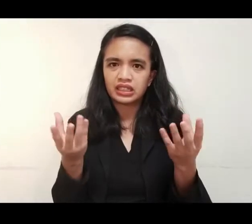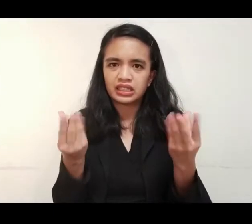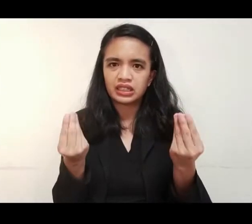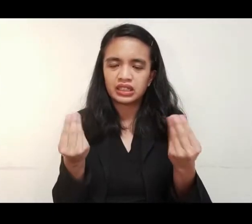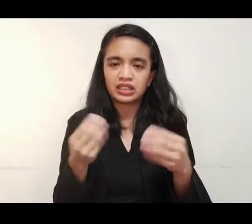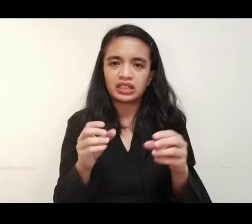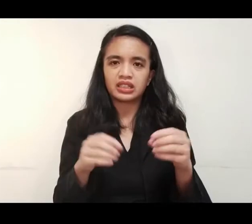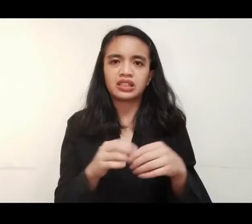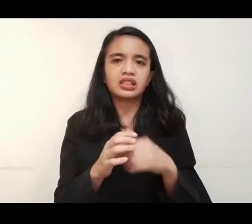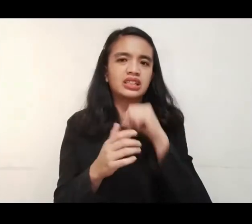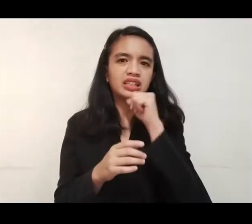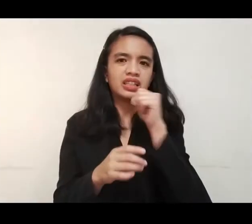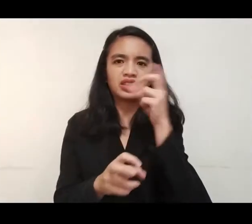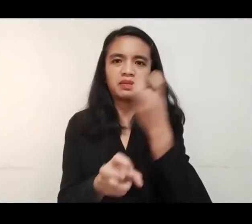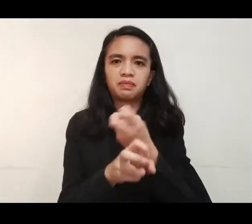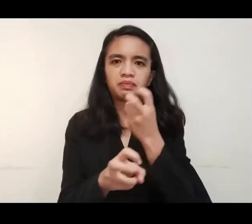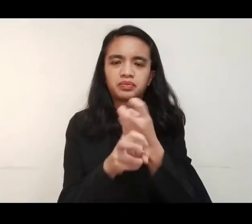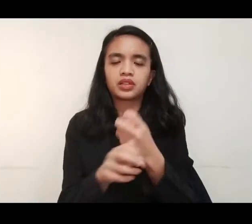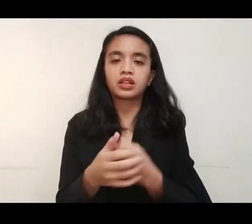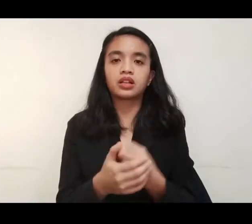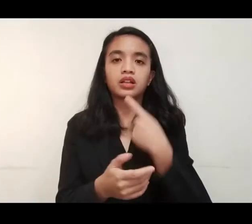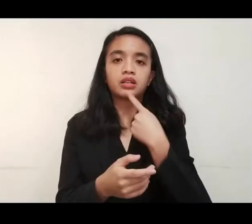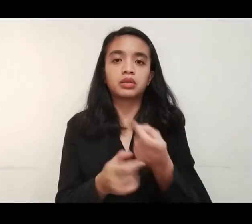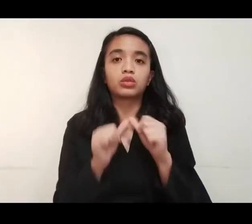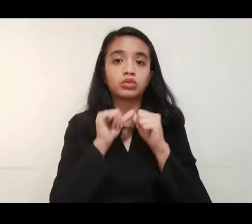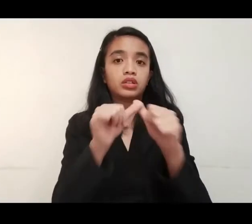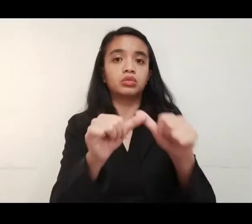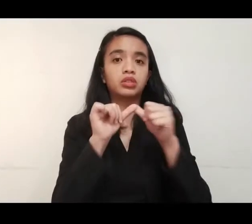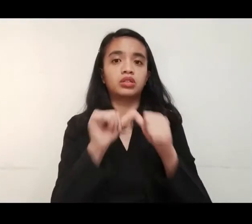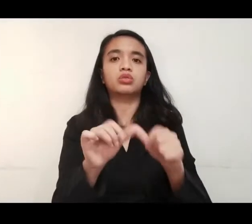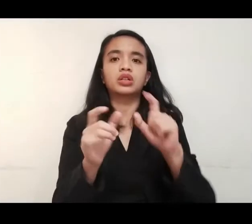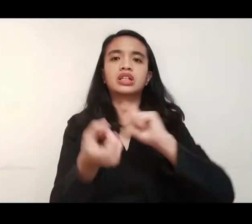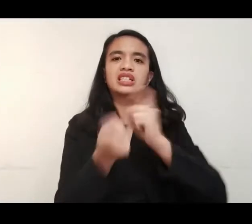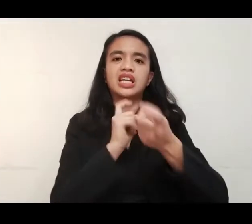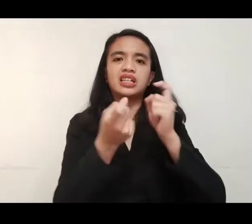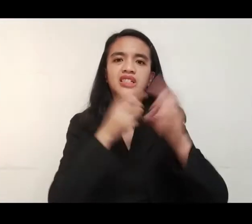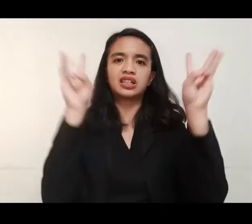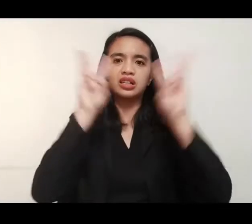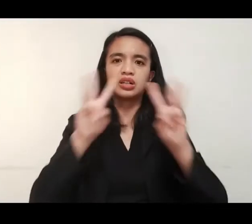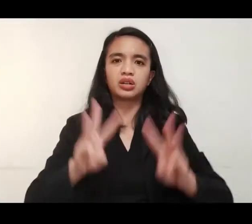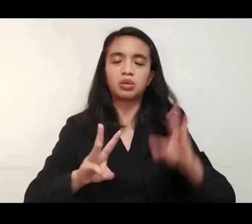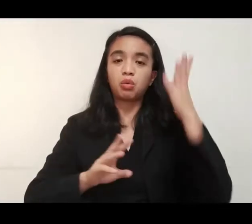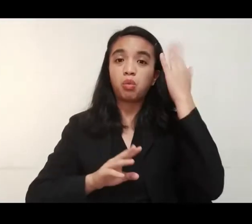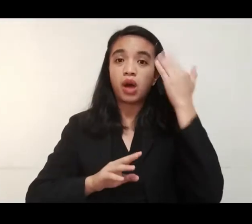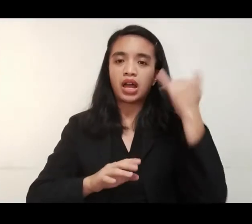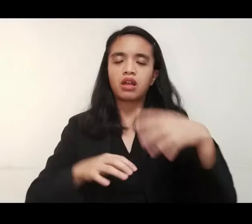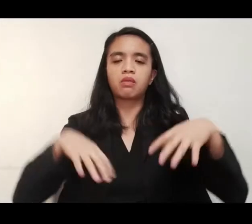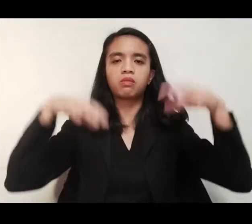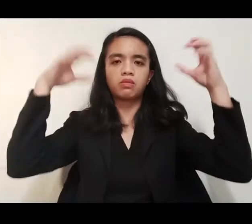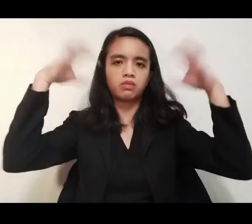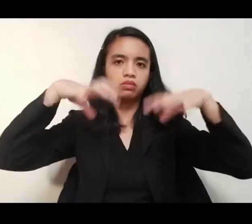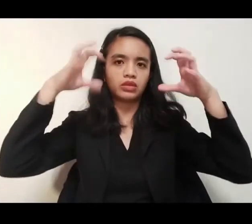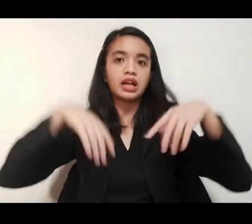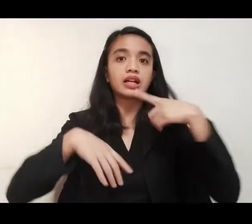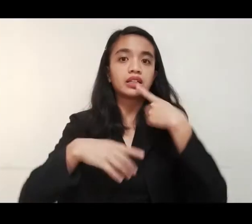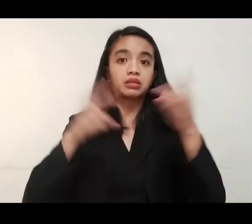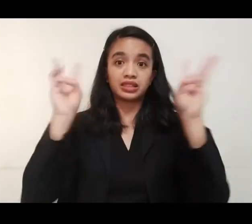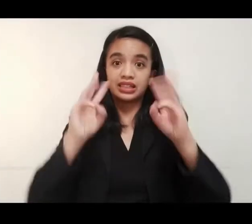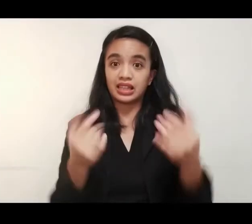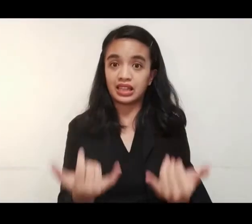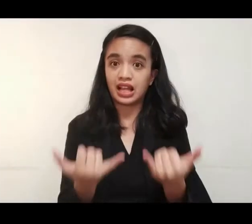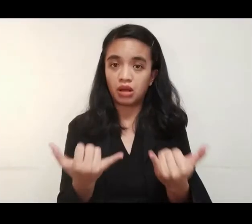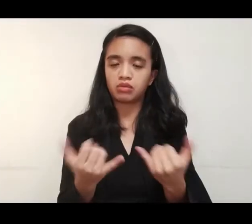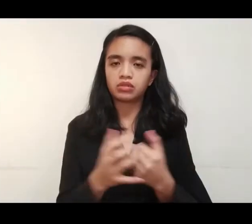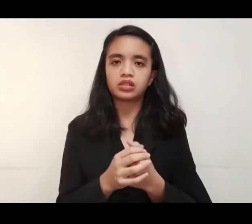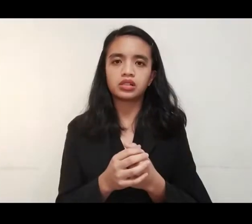ice, hindi natitigas yun. Ayon sa pag-asa, patuloy na mararanasan ang pabago-bagong panahon dahil sa isolated rain showers. base